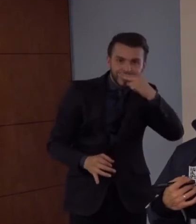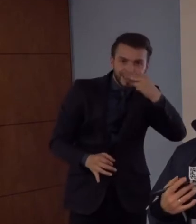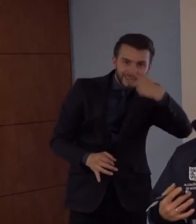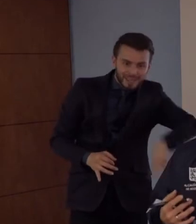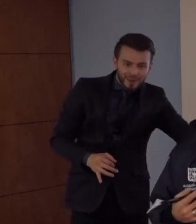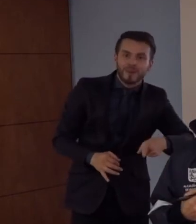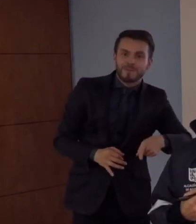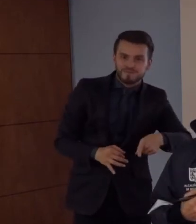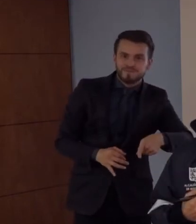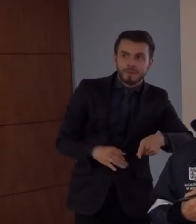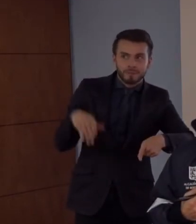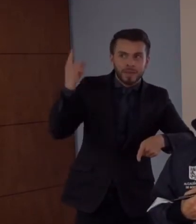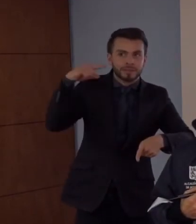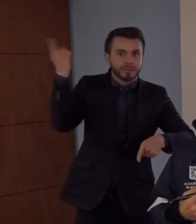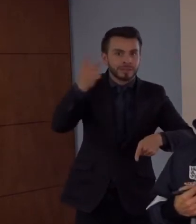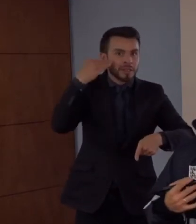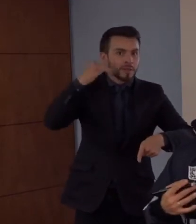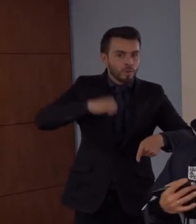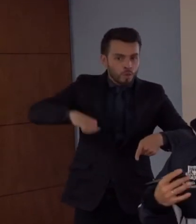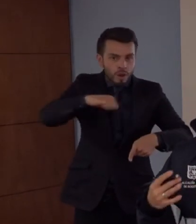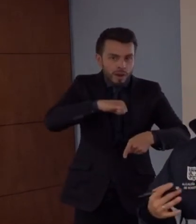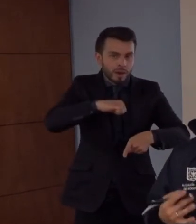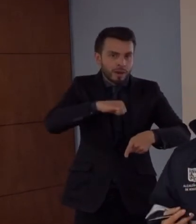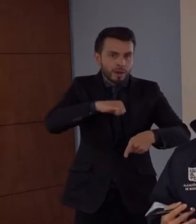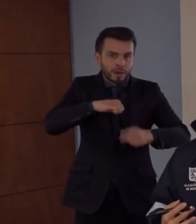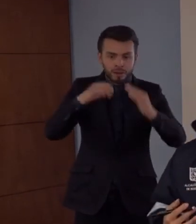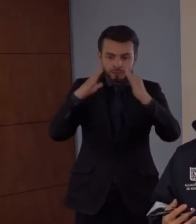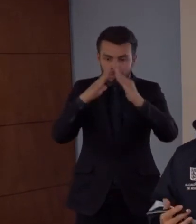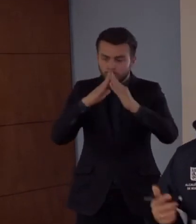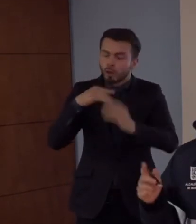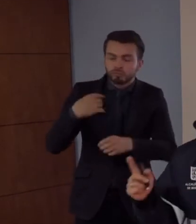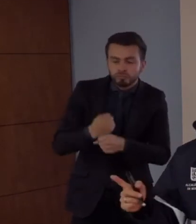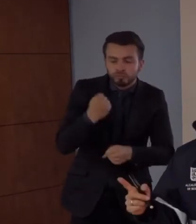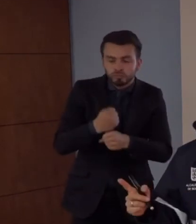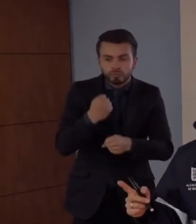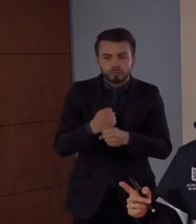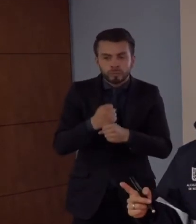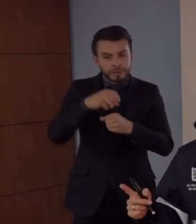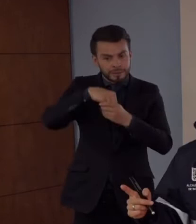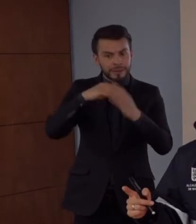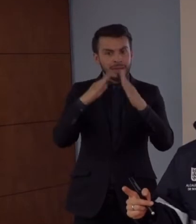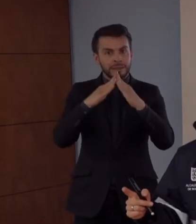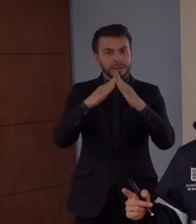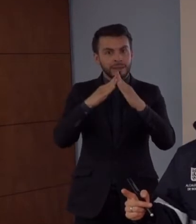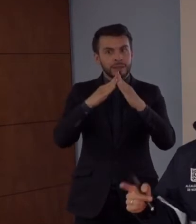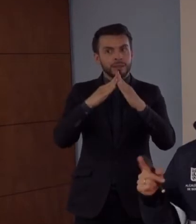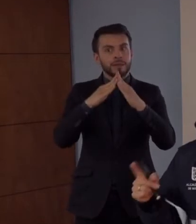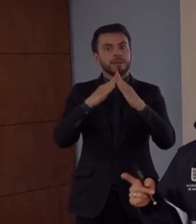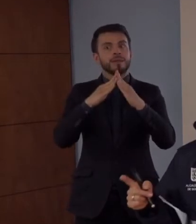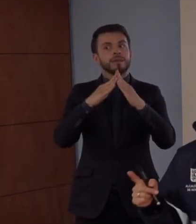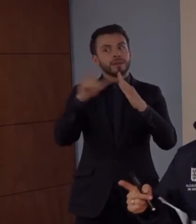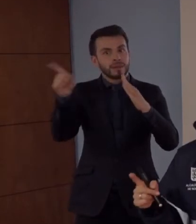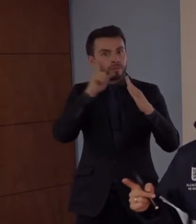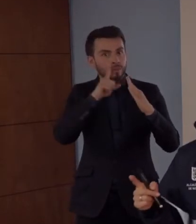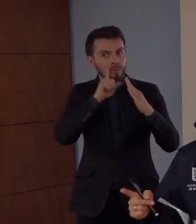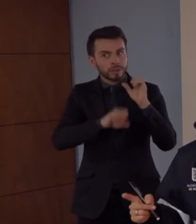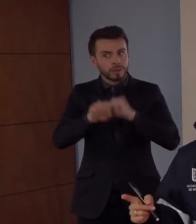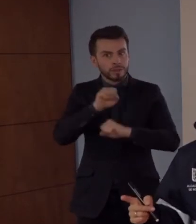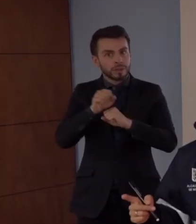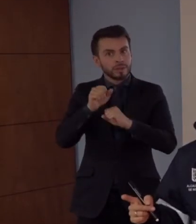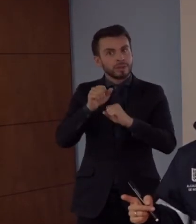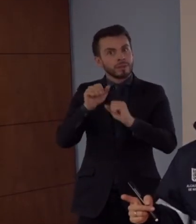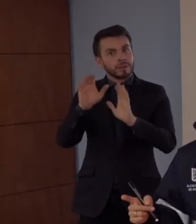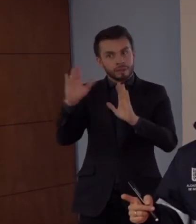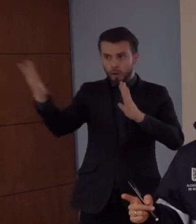en su mayoría mujeres, que hacen empleo doméstico, ellas también necesitan cuidarse. Ellas también necesitan estar en